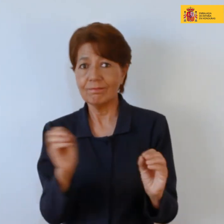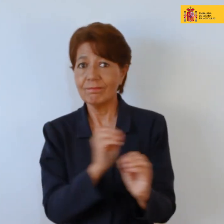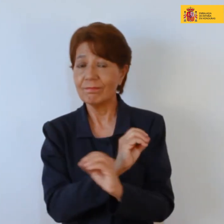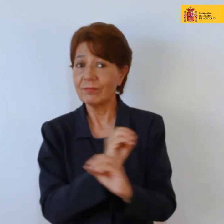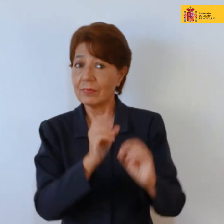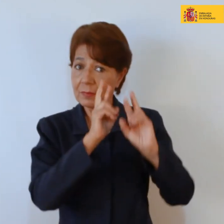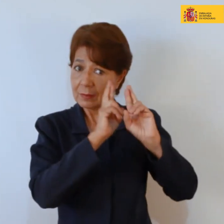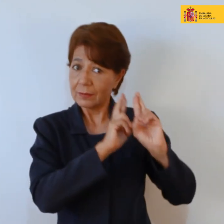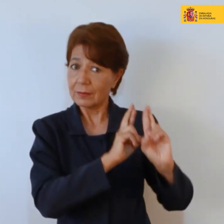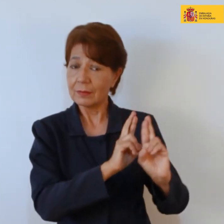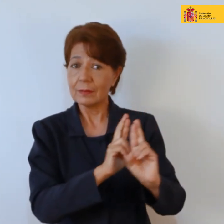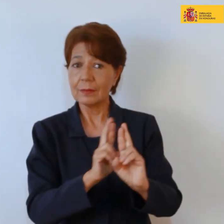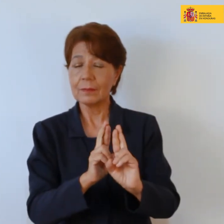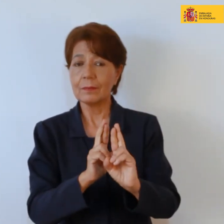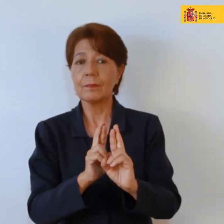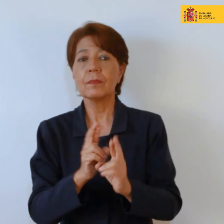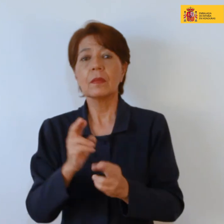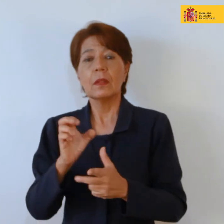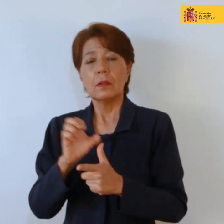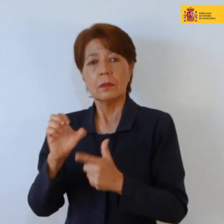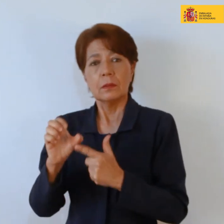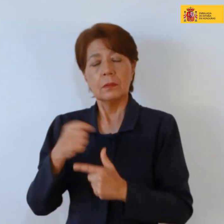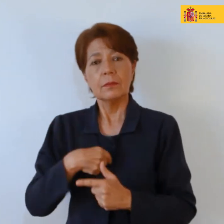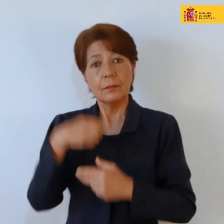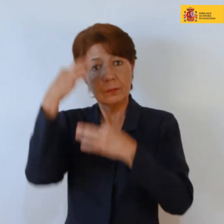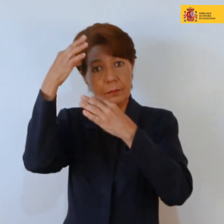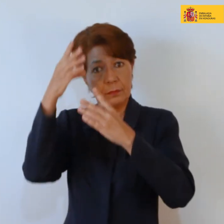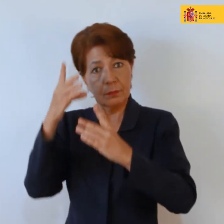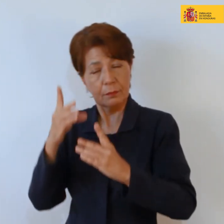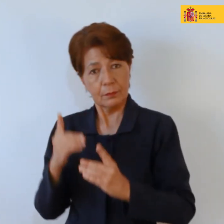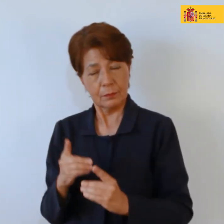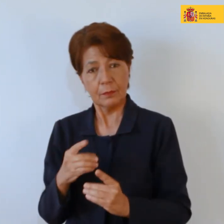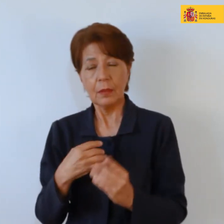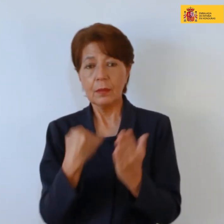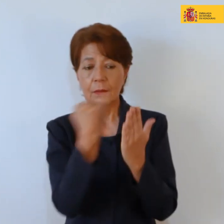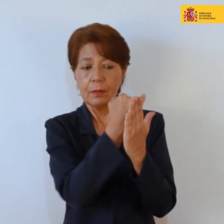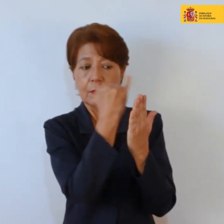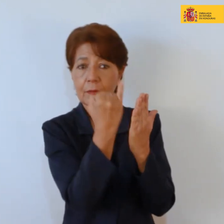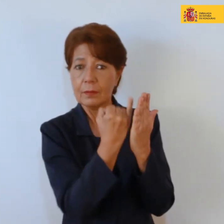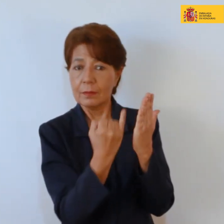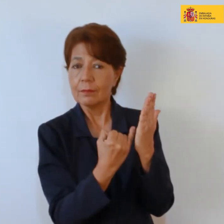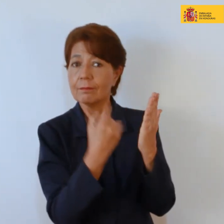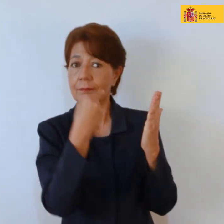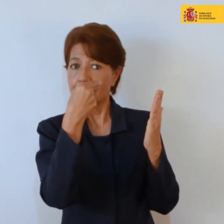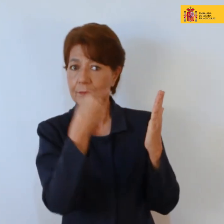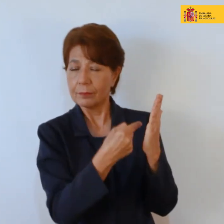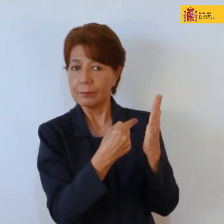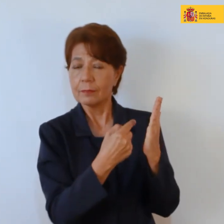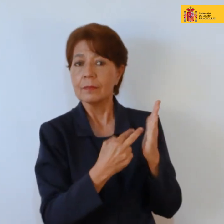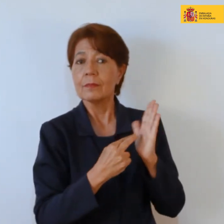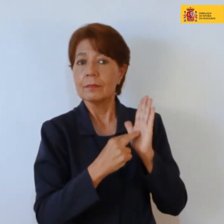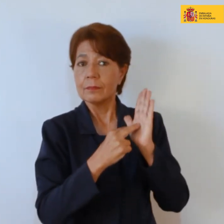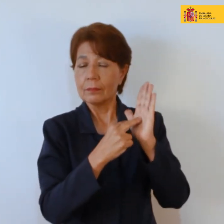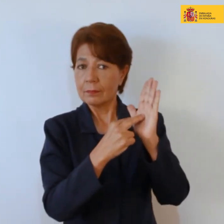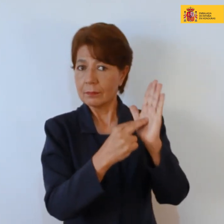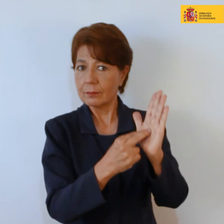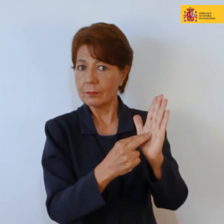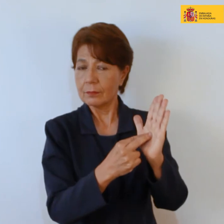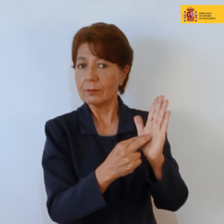Y bueno, entonces decidí que la pieza que quería hacer tenía que ser una pieza que fuera un símbolo